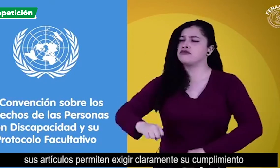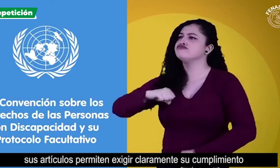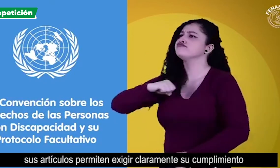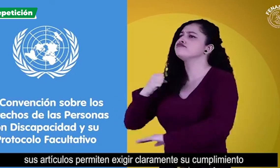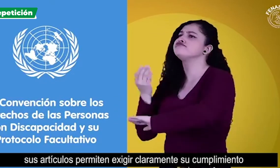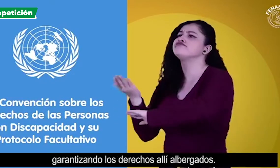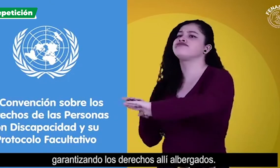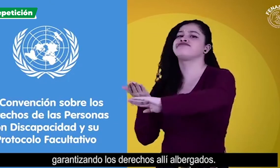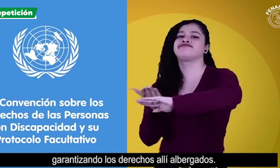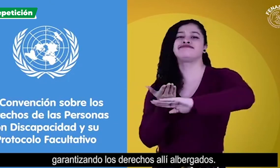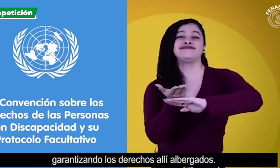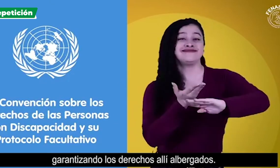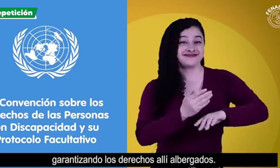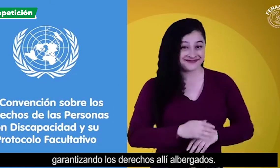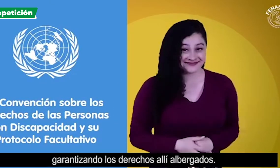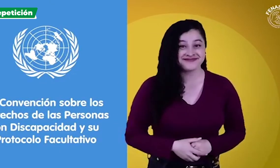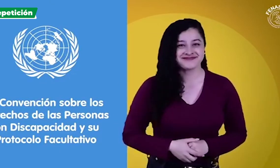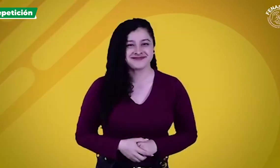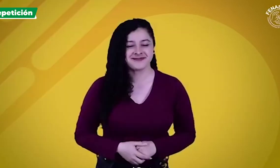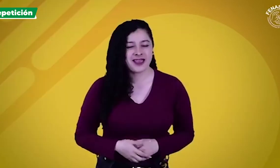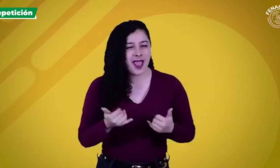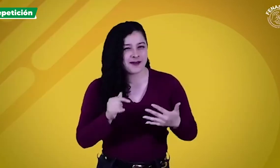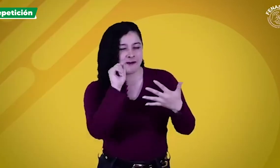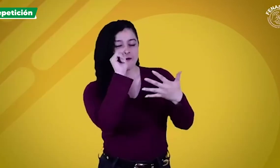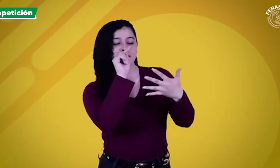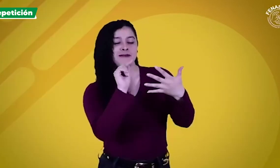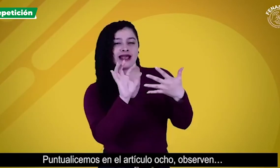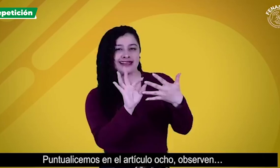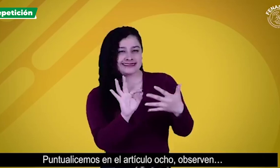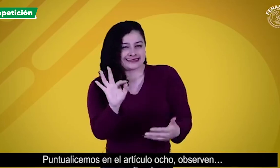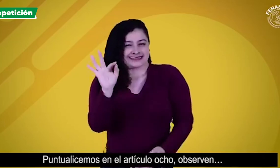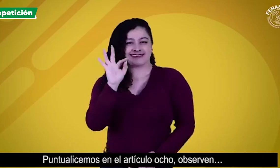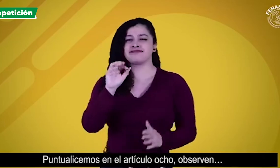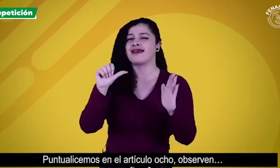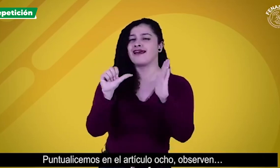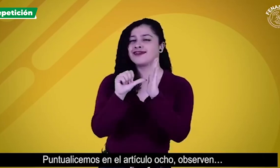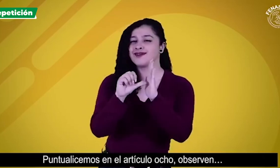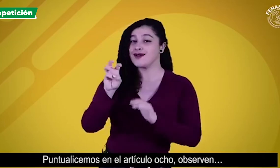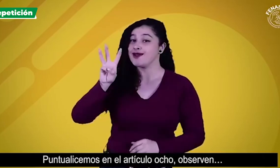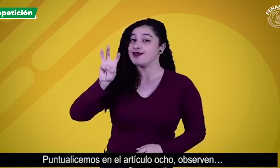garantizando los derechos allí albergados puntualicemos en el artículo 8 observen